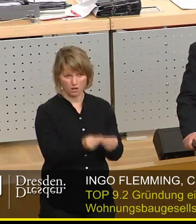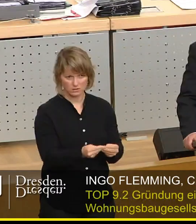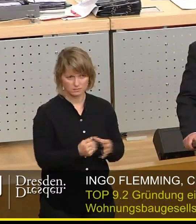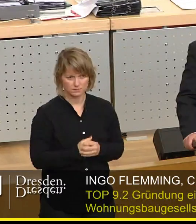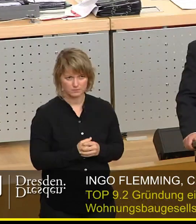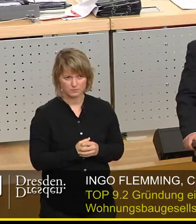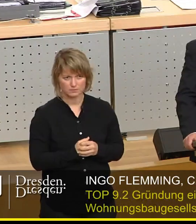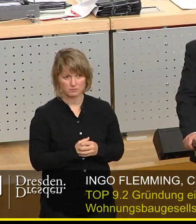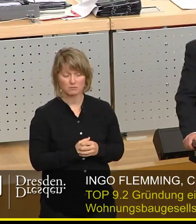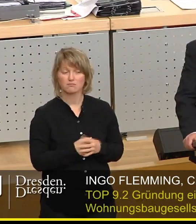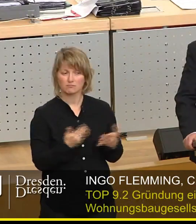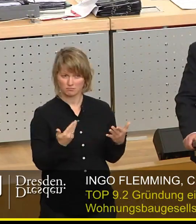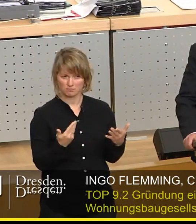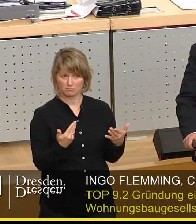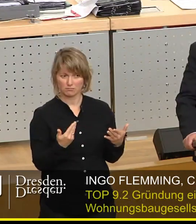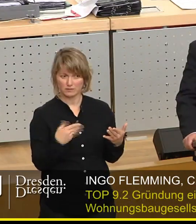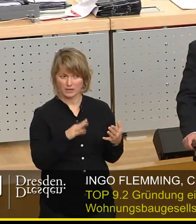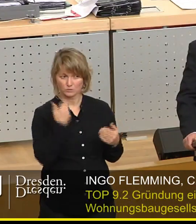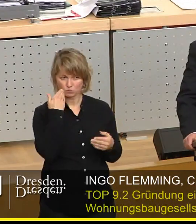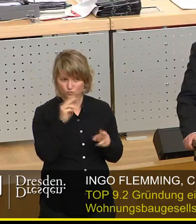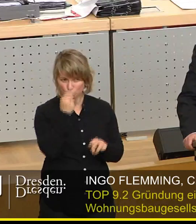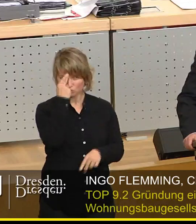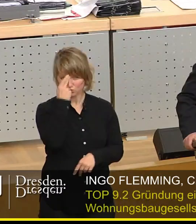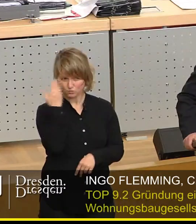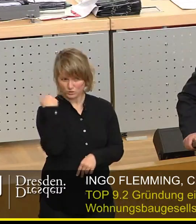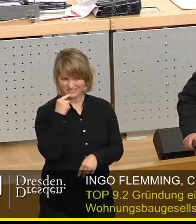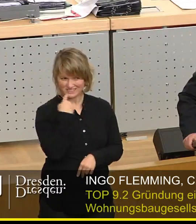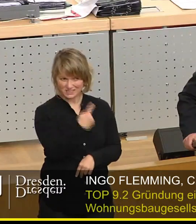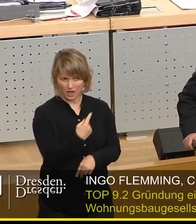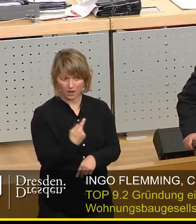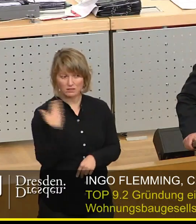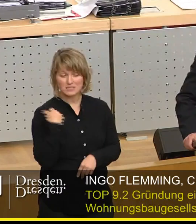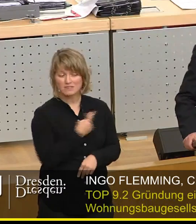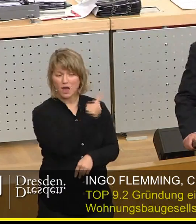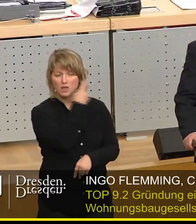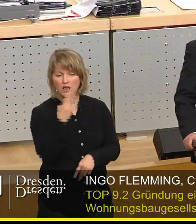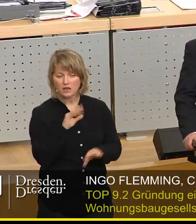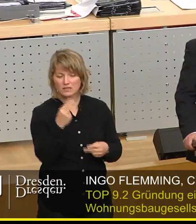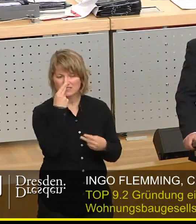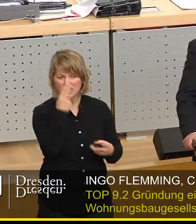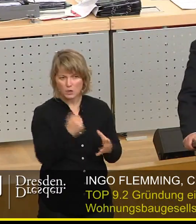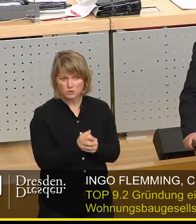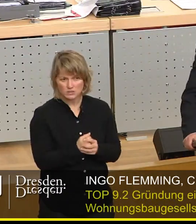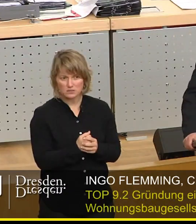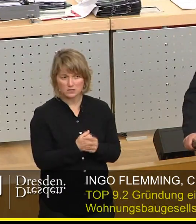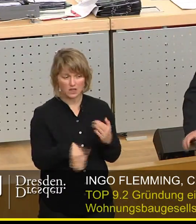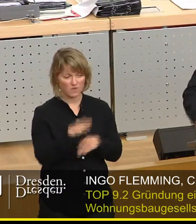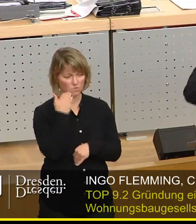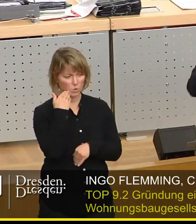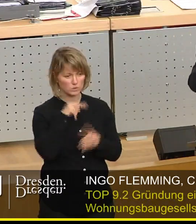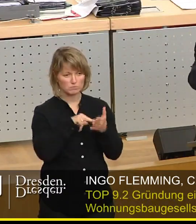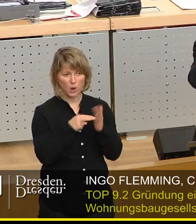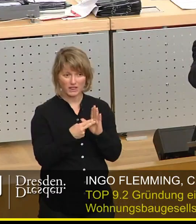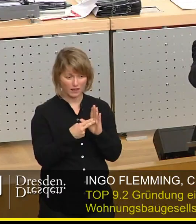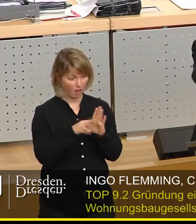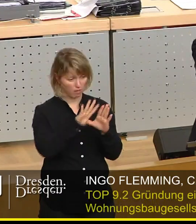genau daran würde ich Sie jetzt gerne erinnern. Denn was sehen wir denn seit zwei Jahren hier? Wir sehen Wohnungspolitik mit einem